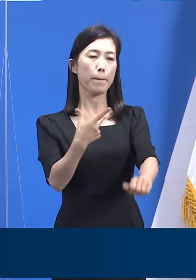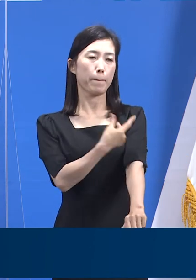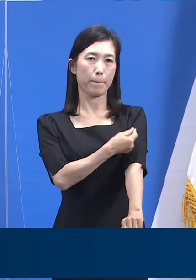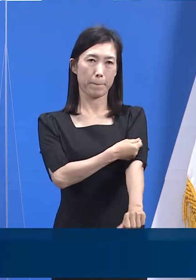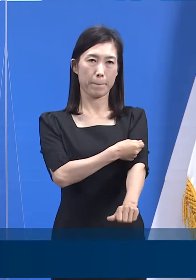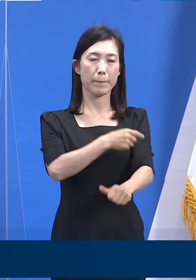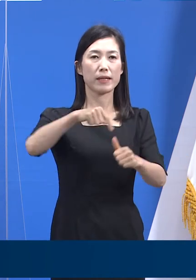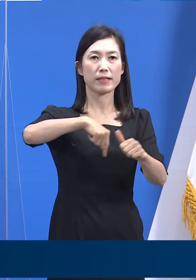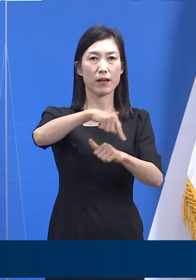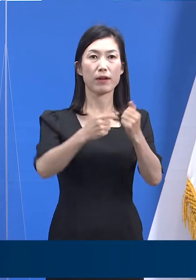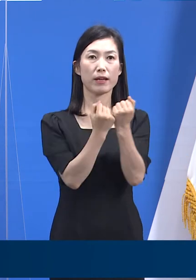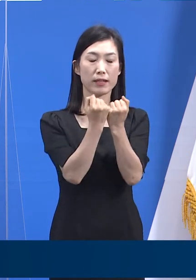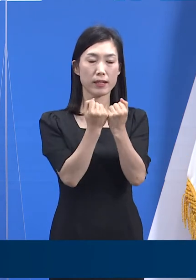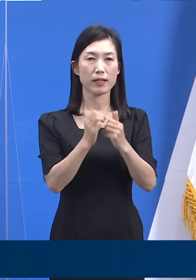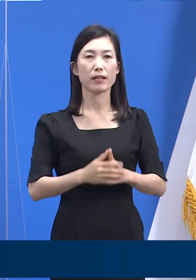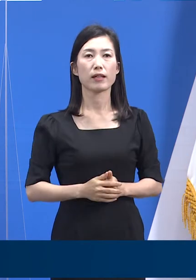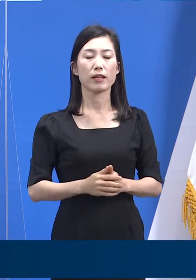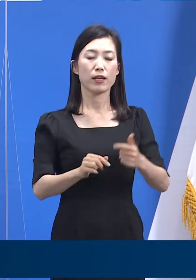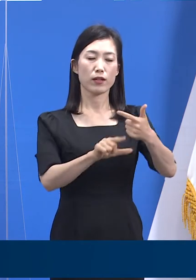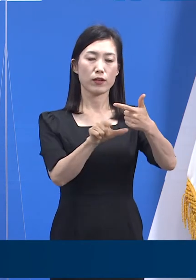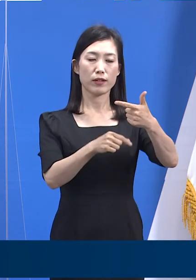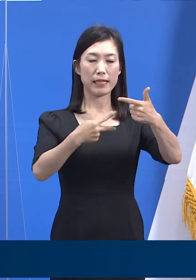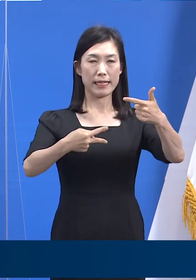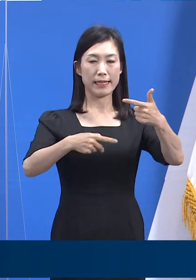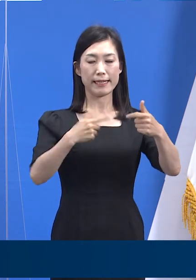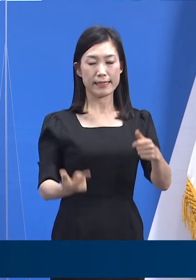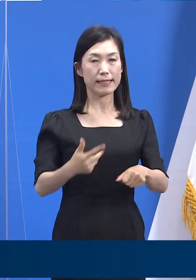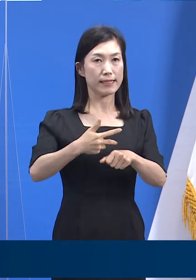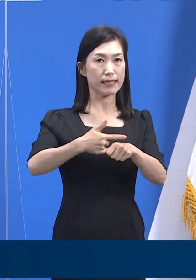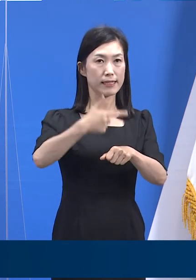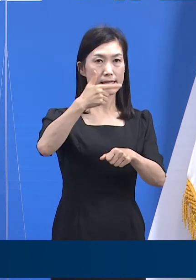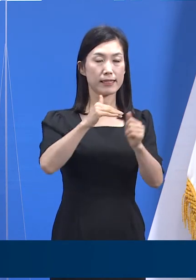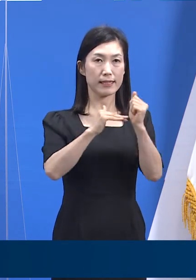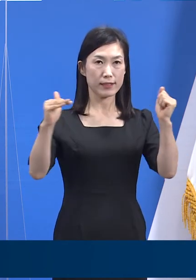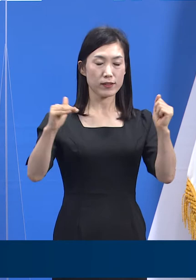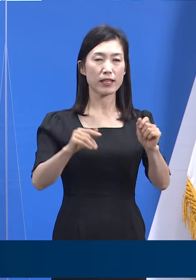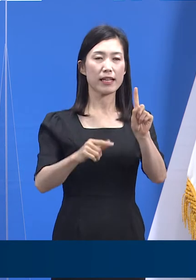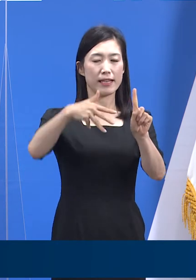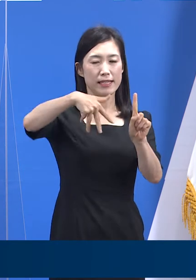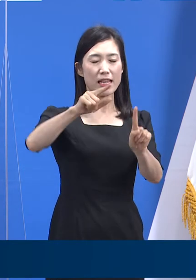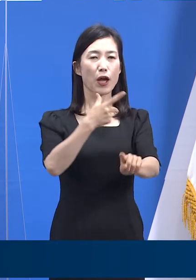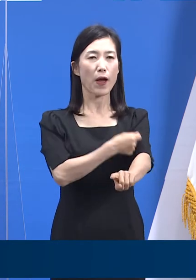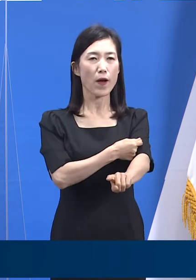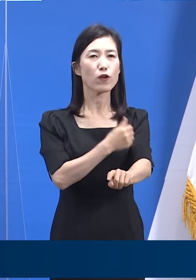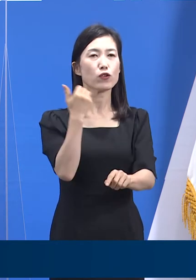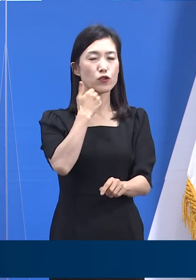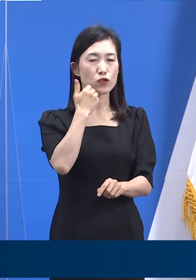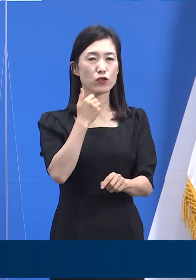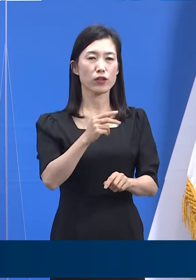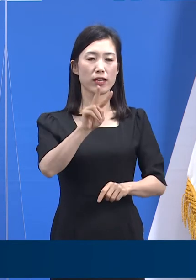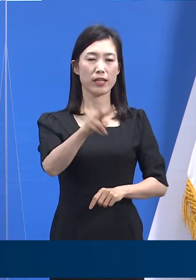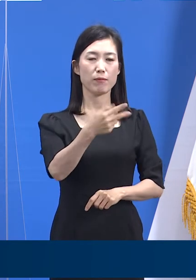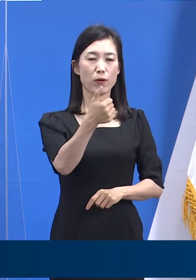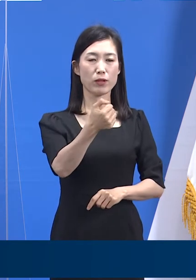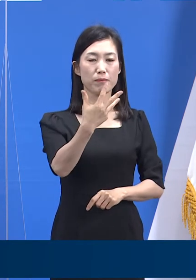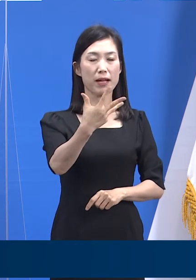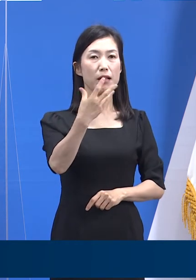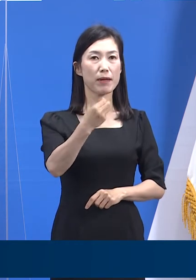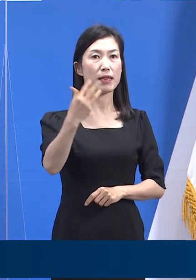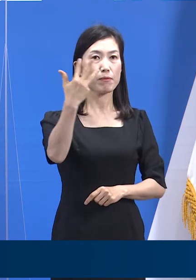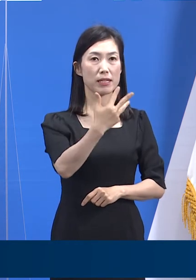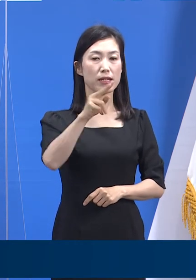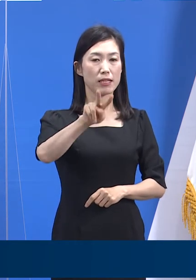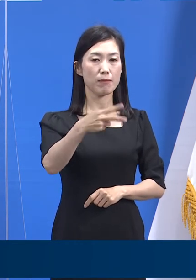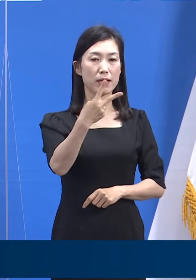현황입니다. 6월 2일 18시 기준 1차 예방접종 대상자 258만 8